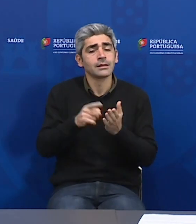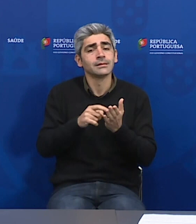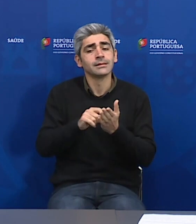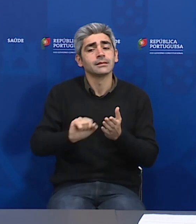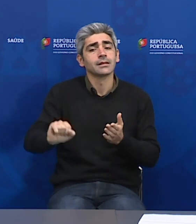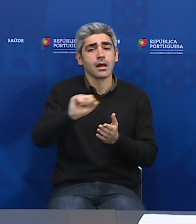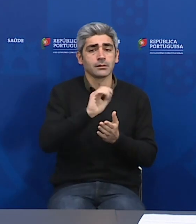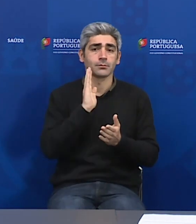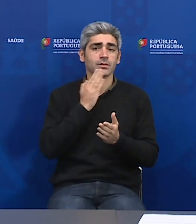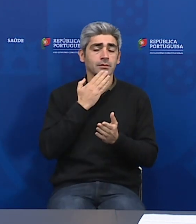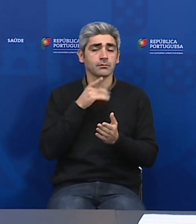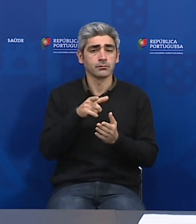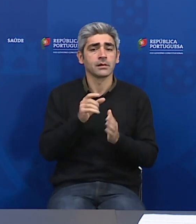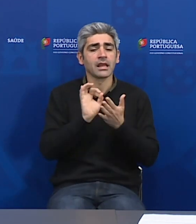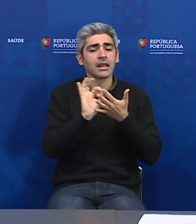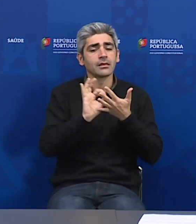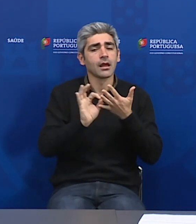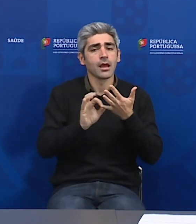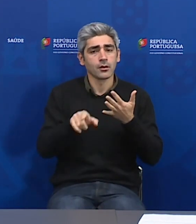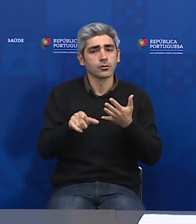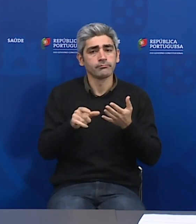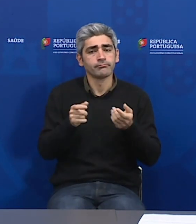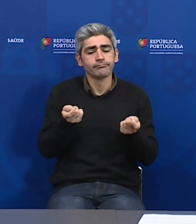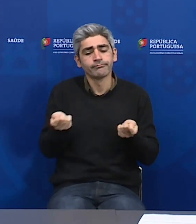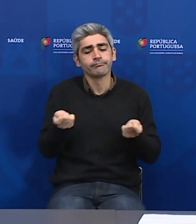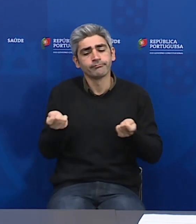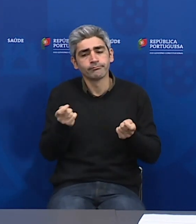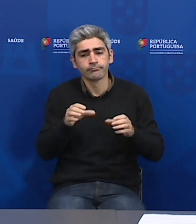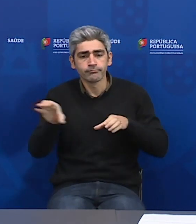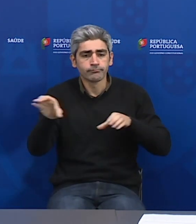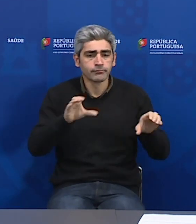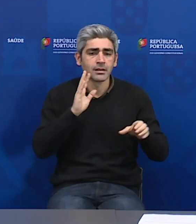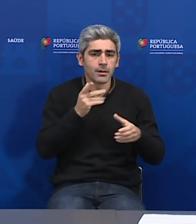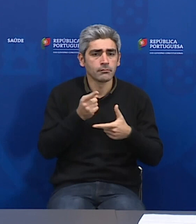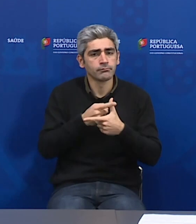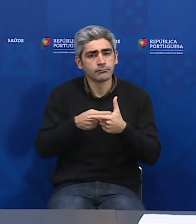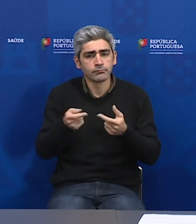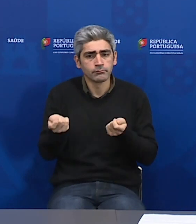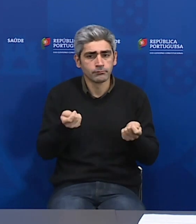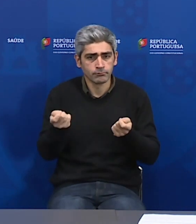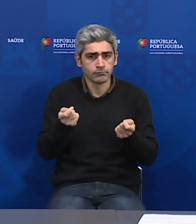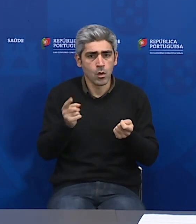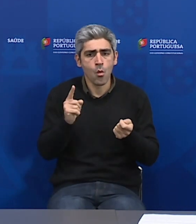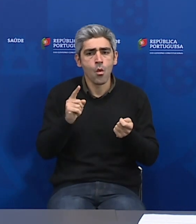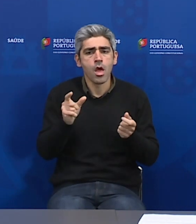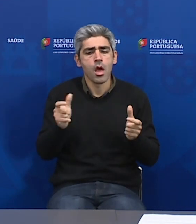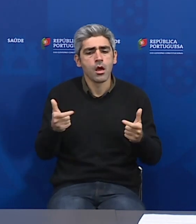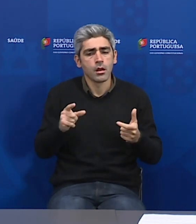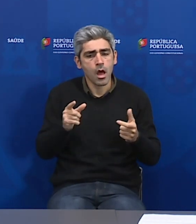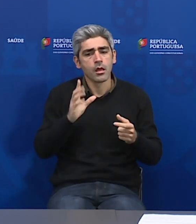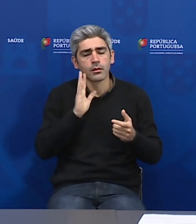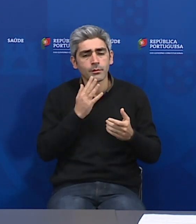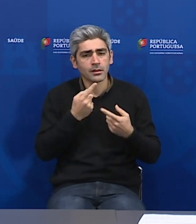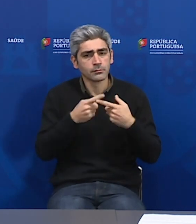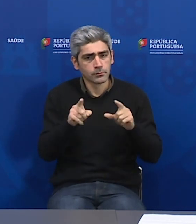necessidades e daquilo que são os critérios de racionalização, e eu digo racionalização, não de racionamento, é importante que se